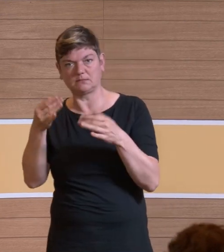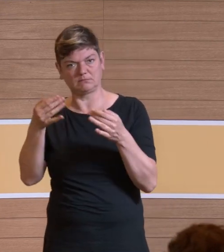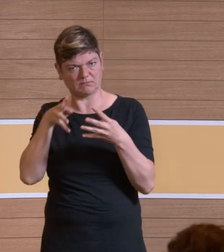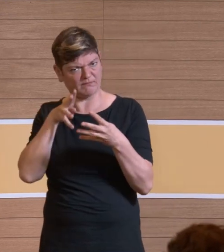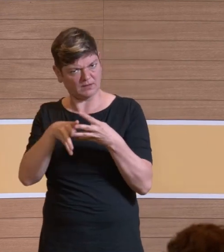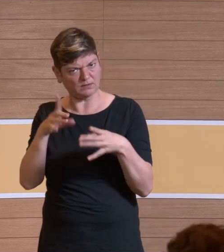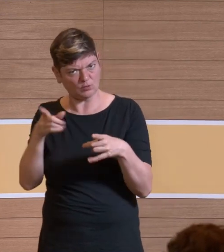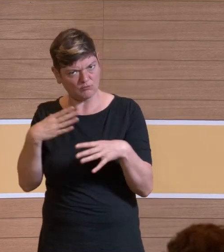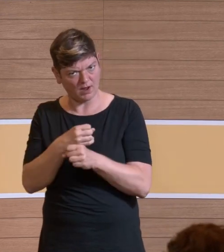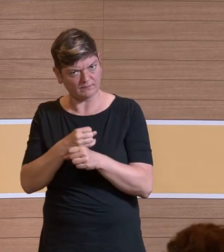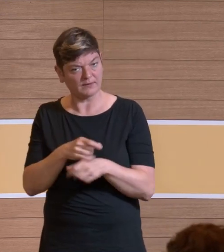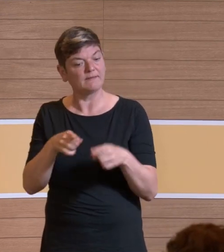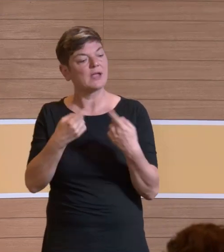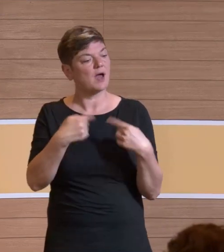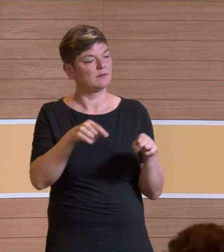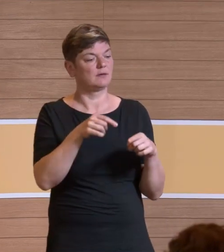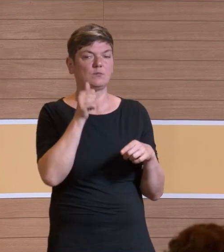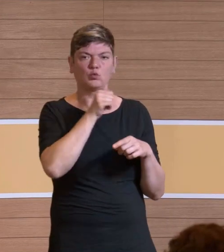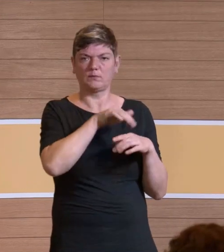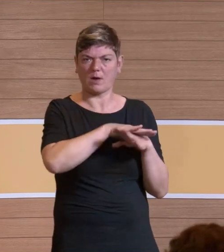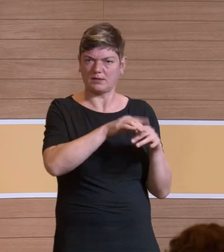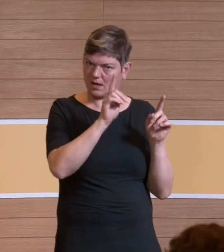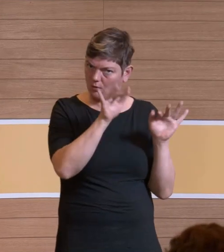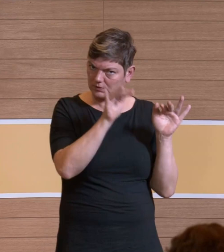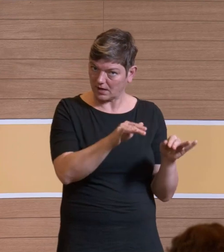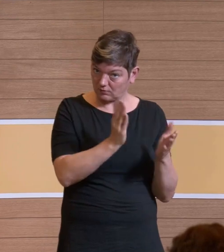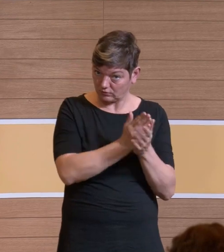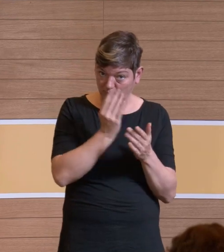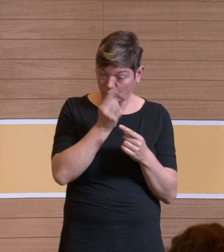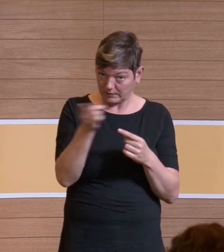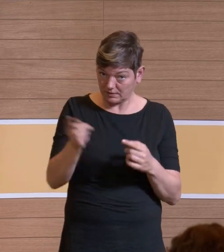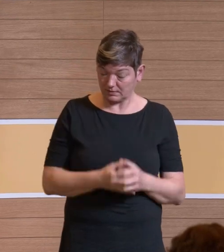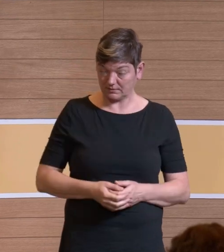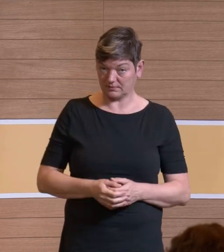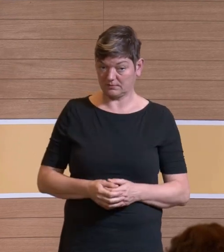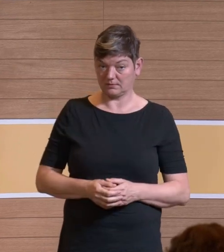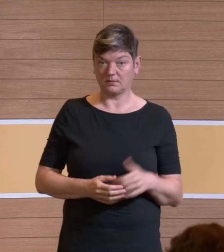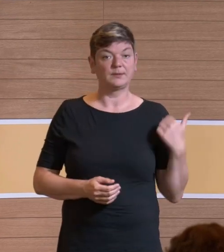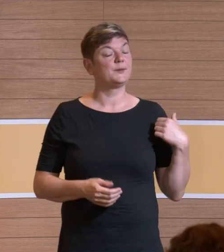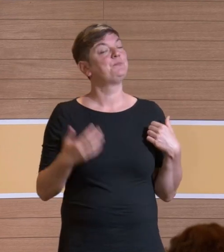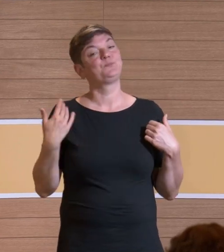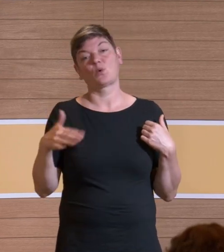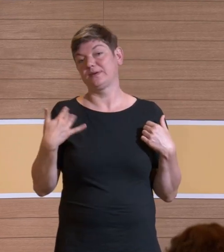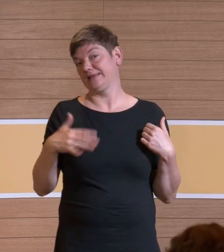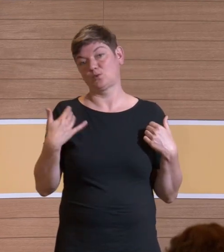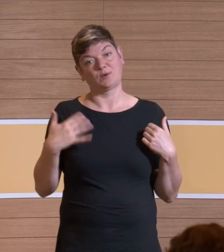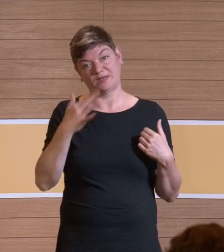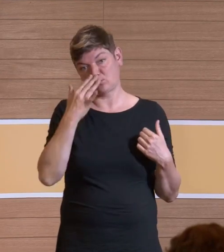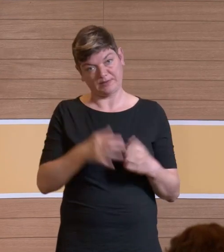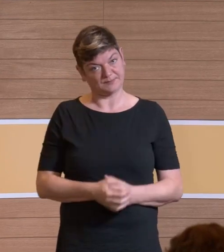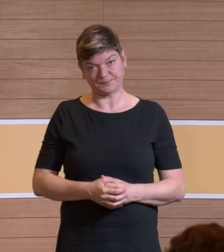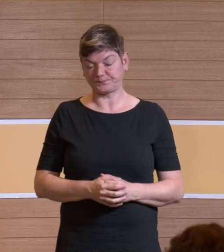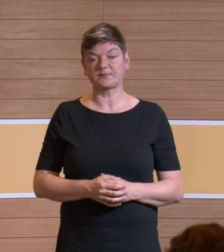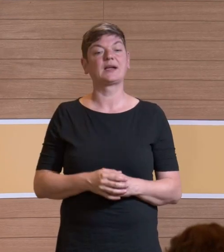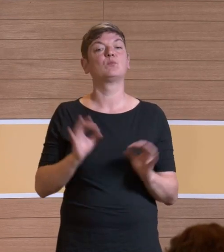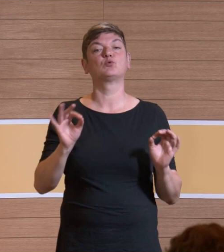trägt, wie es in anderen gewerblichen Bereichen auch der Fall ist. Hat noch niemand ausprobiert, gehe ich von